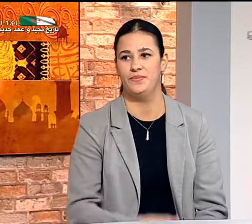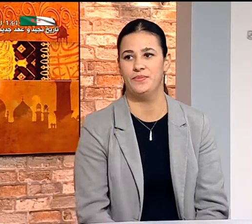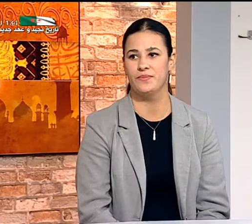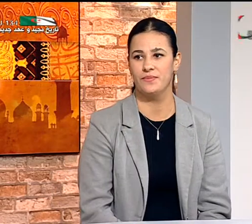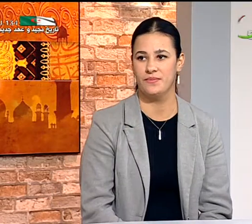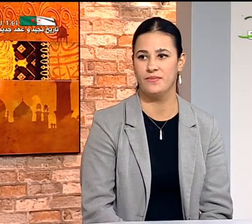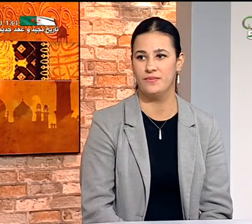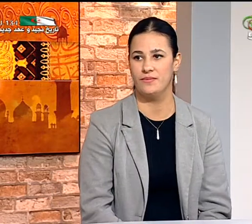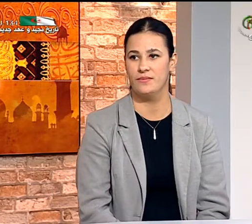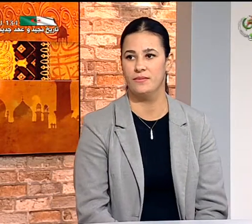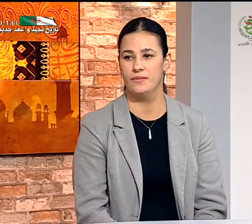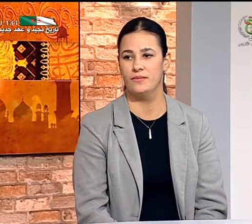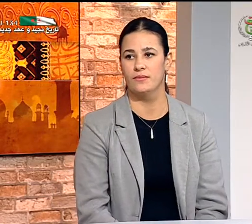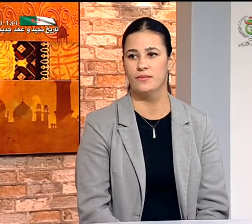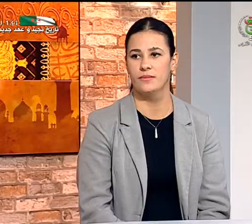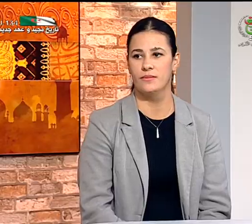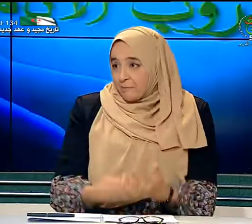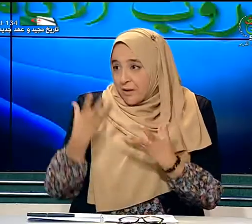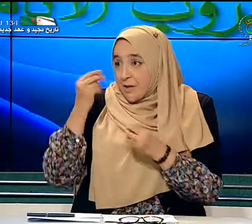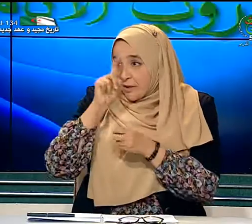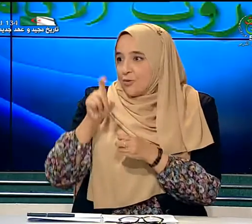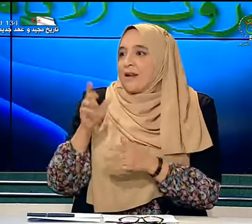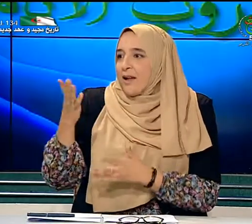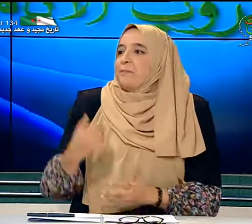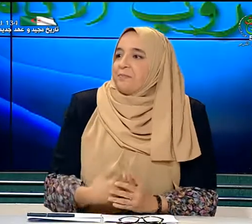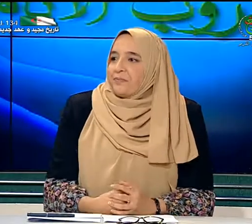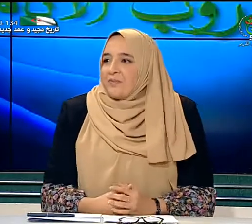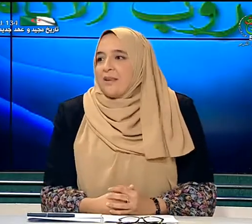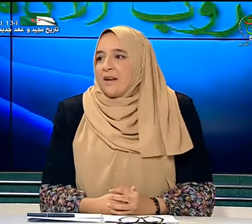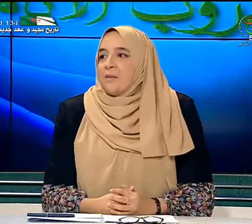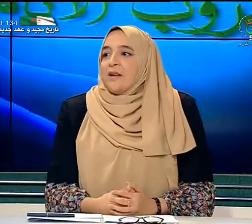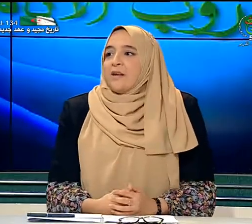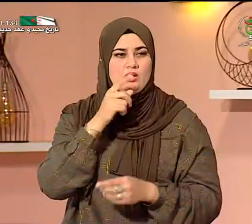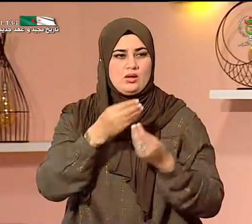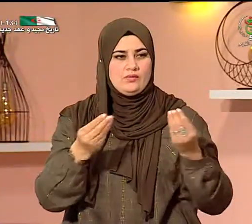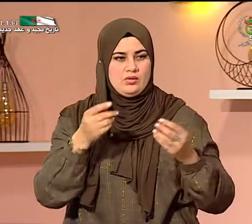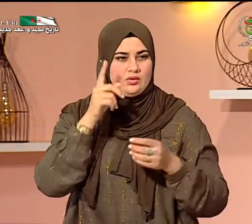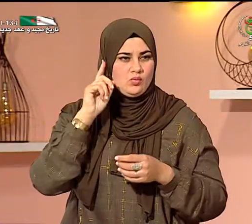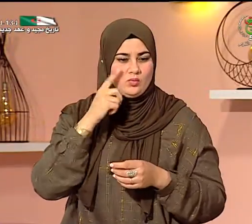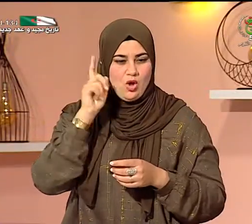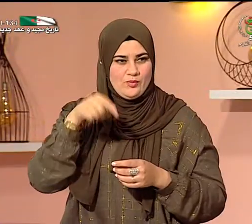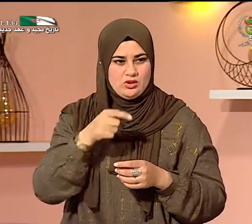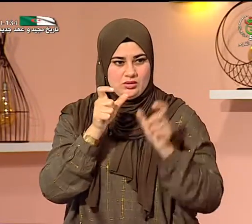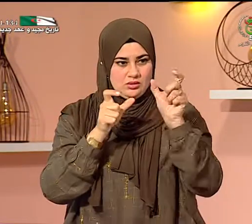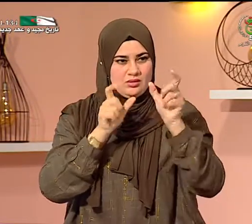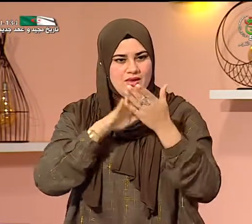كذلك يعني مقررات تعليمية فهمتي السؤال نعم نعم لما أظن أنه